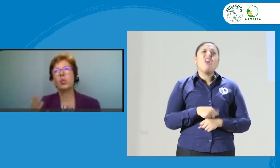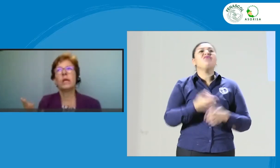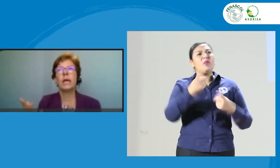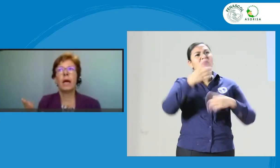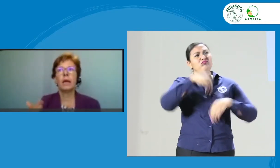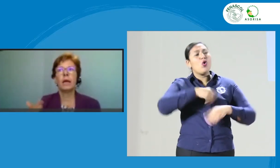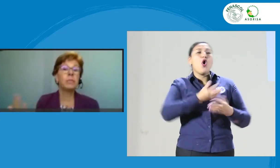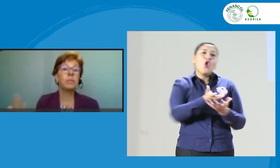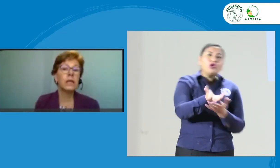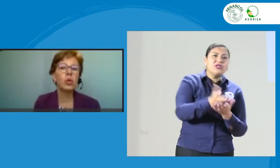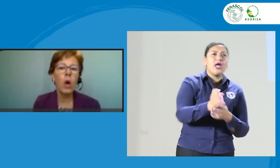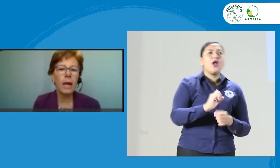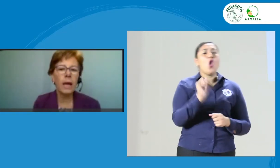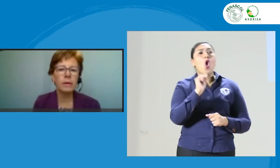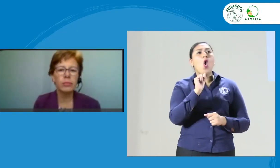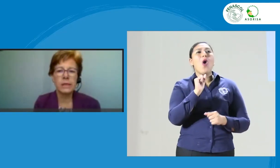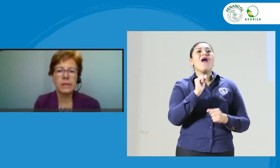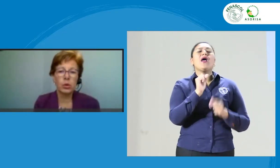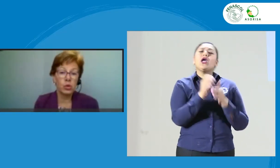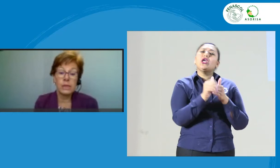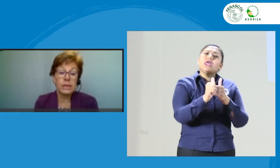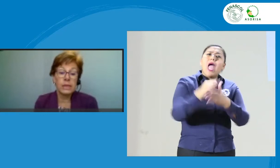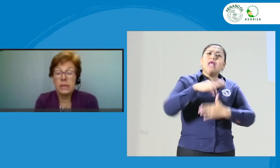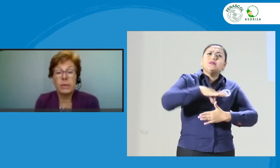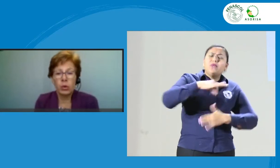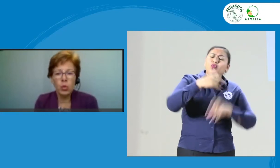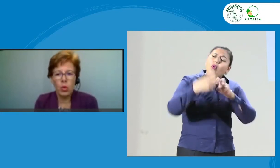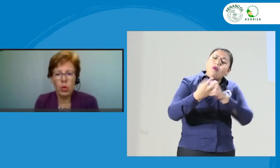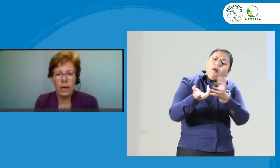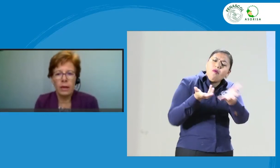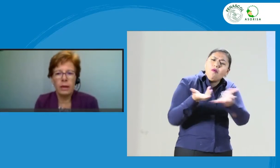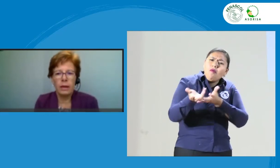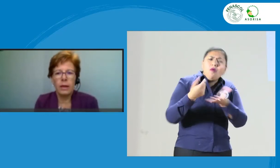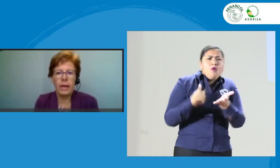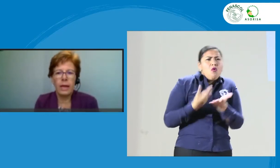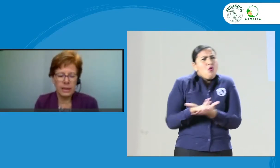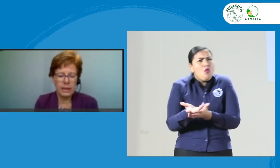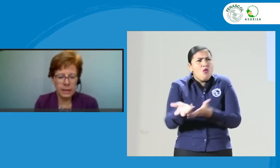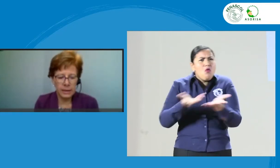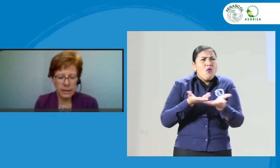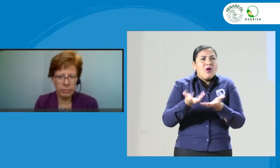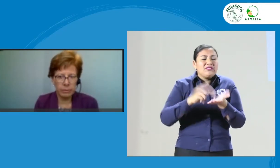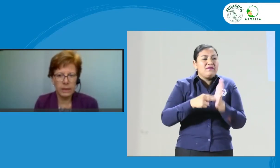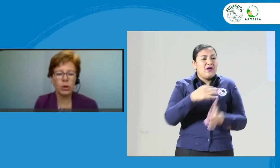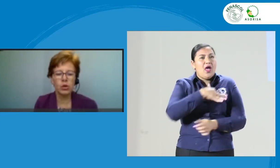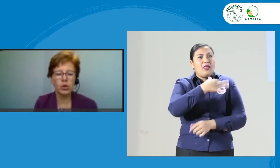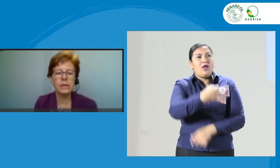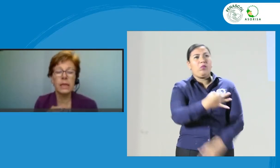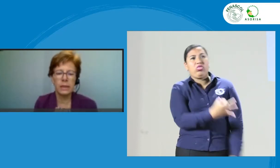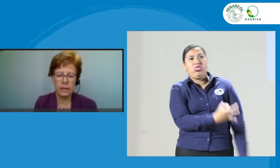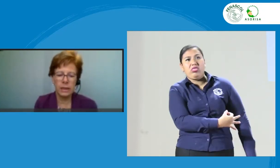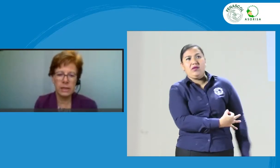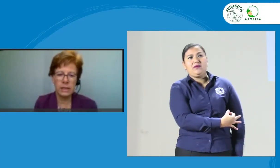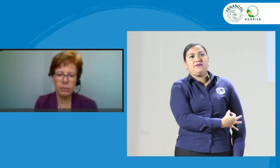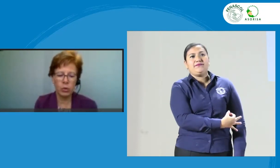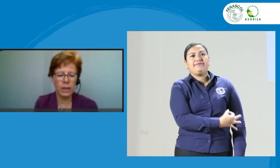guía espiritual, pues entonces se desvirtúa la ética del intérprete. Entonces, es importante